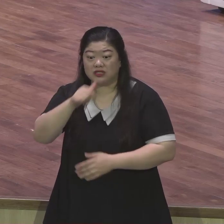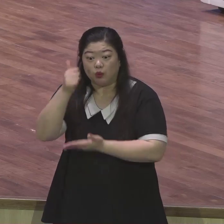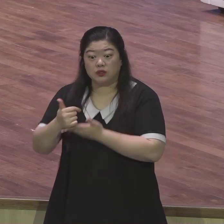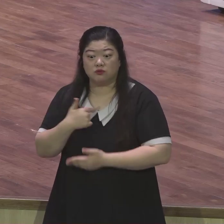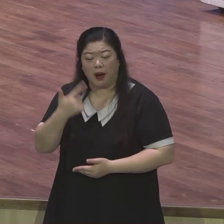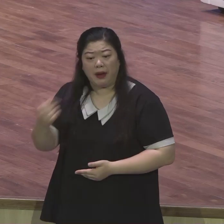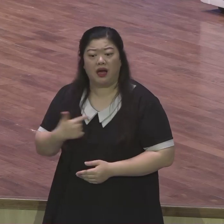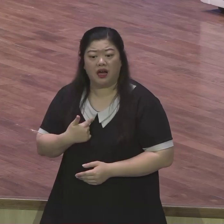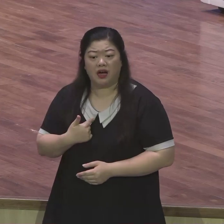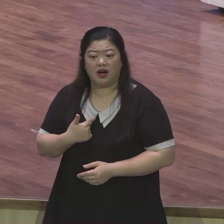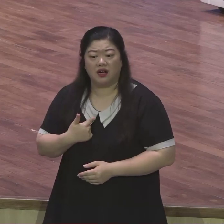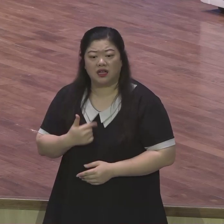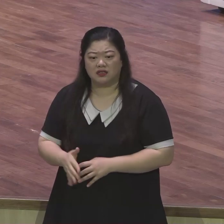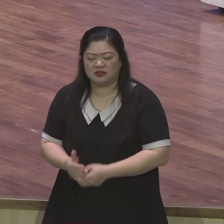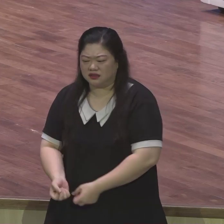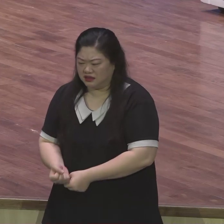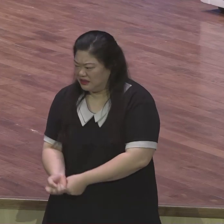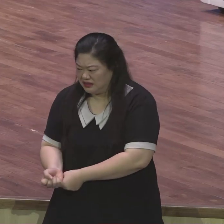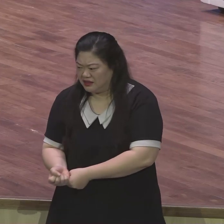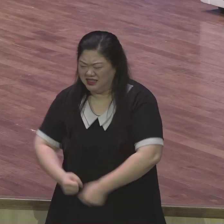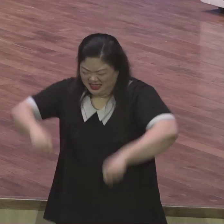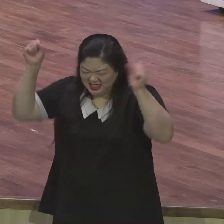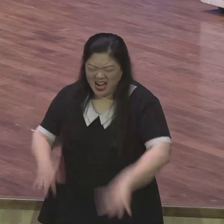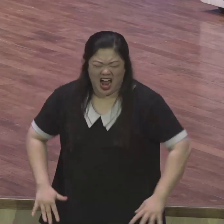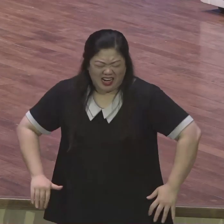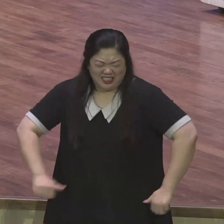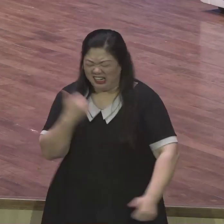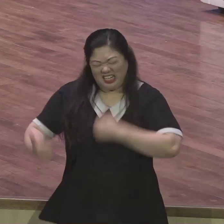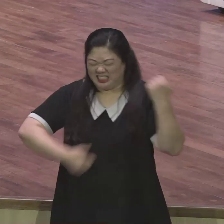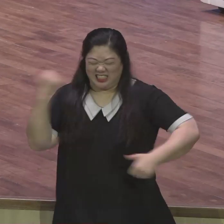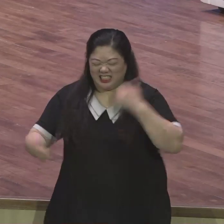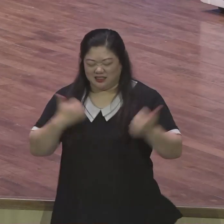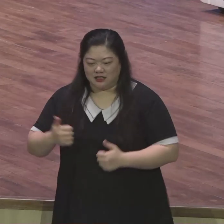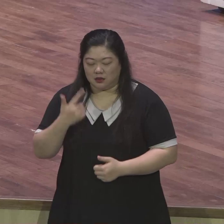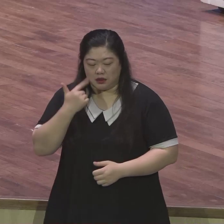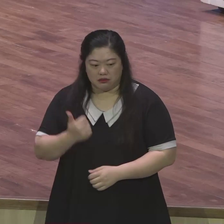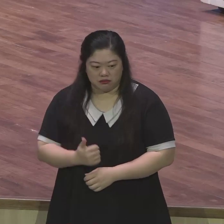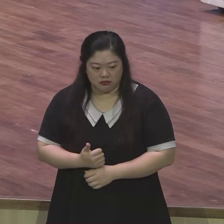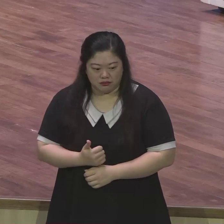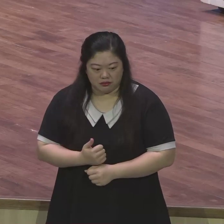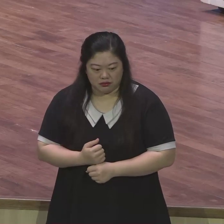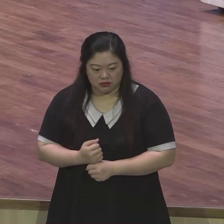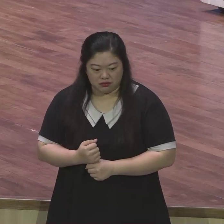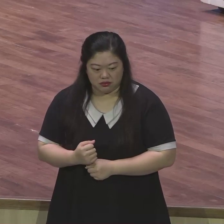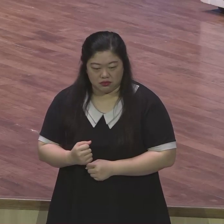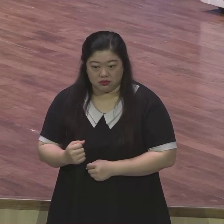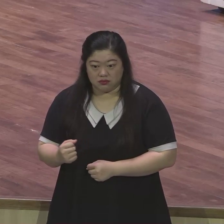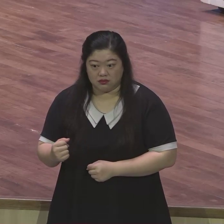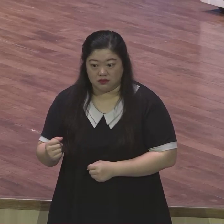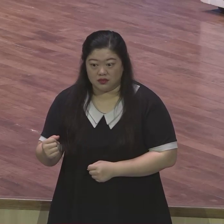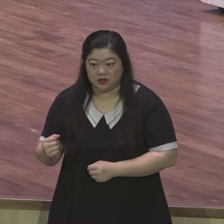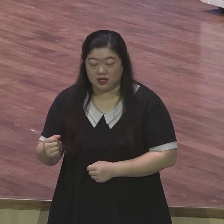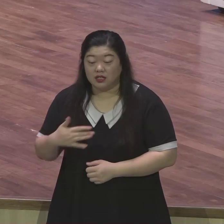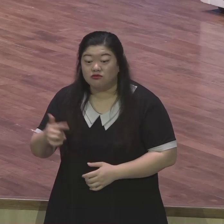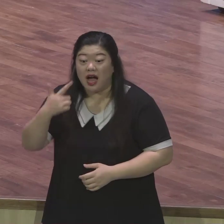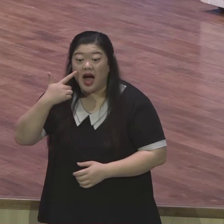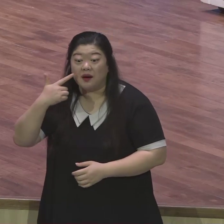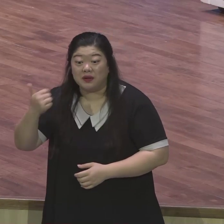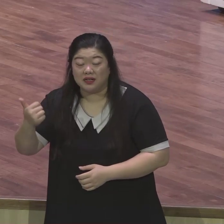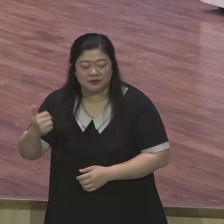막 으아악 이러면서 성질을 부렸어요 불같은 성격이 저희 아버지께서 그걸 보고 계신